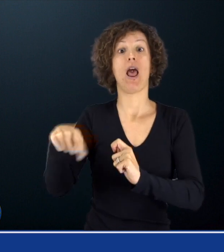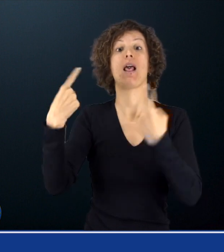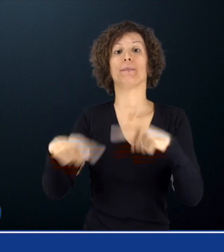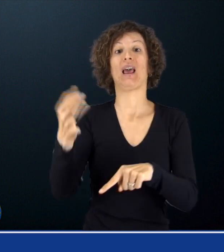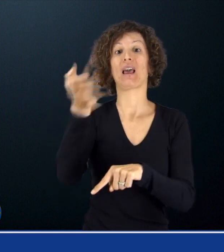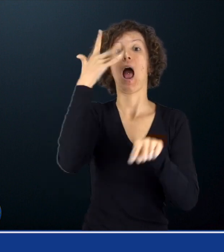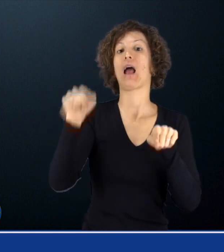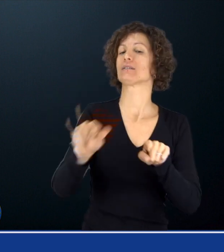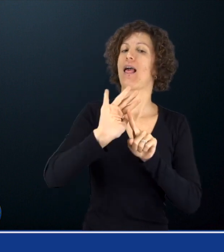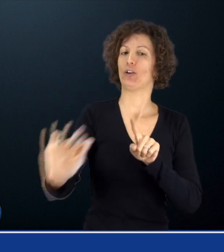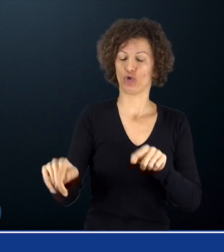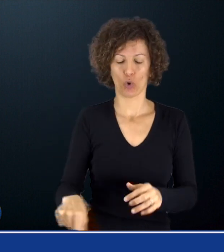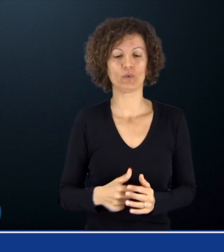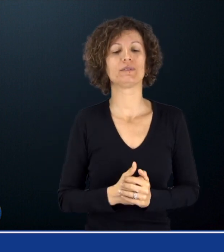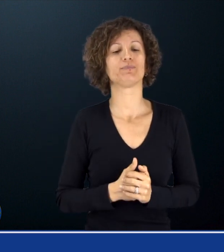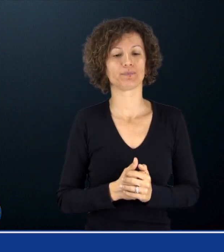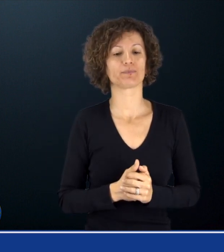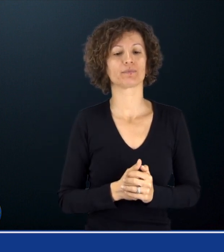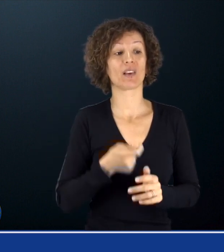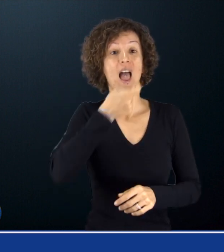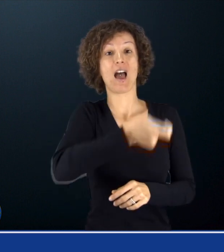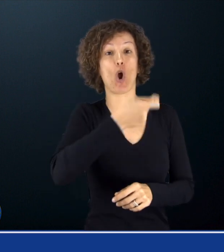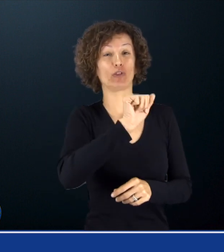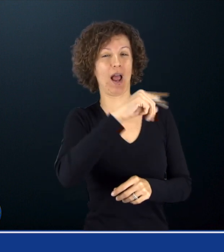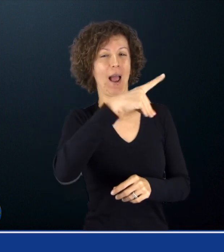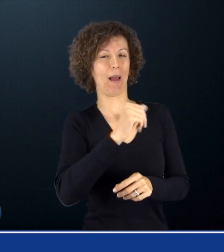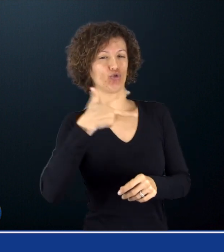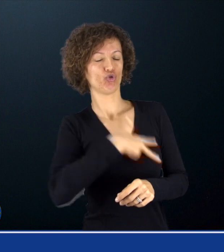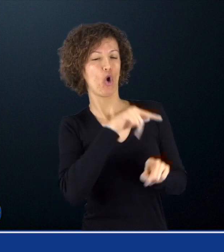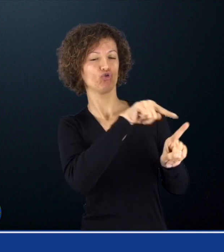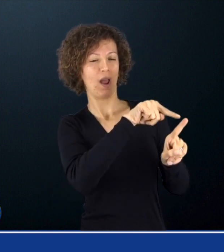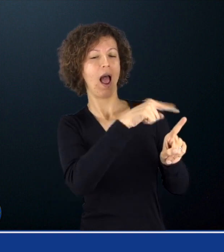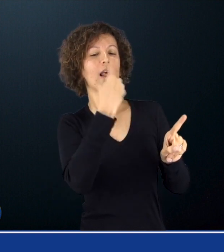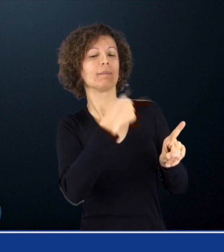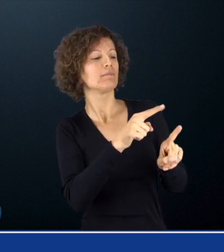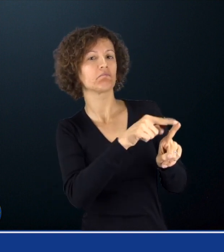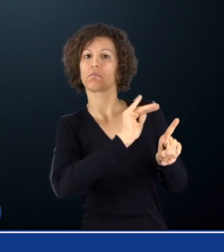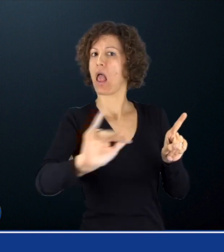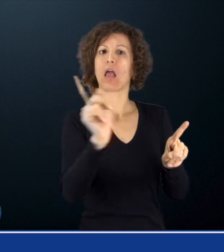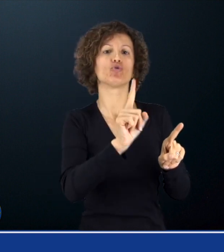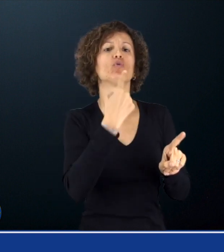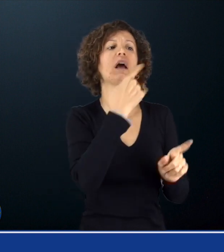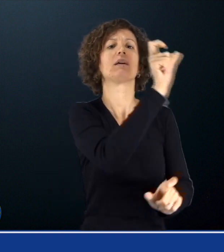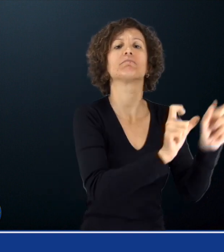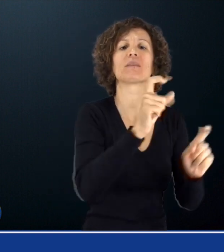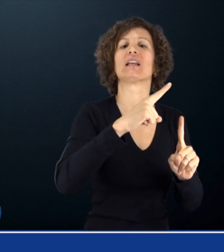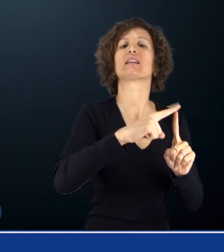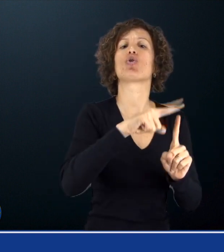altre misure di sostegno al reddito compreso l'indennizzo per la cessazione dell'attività commerciale L'erogazione dell'ape